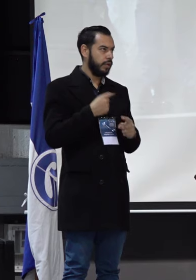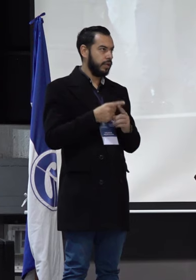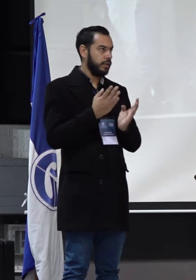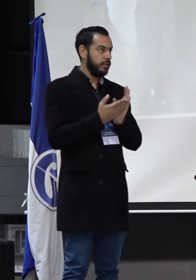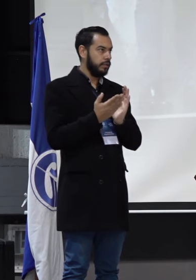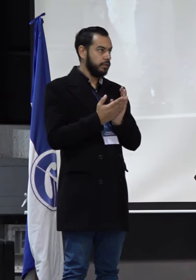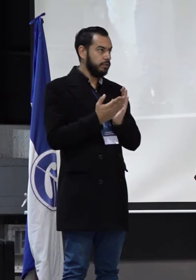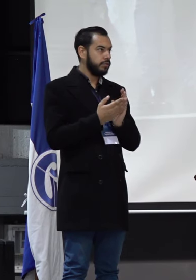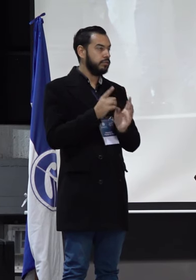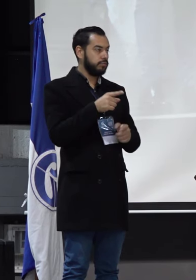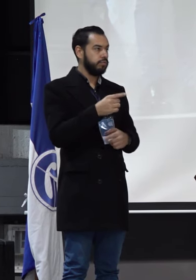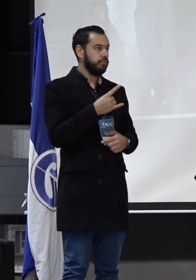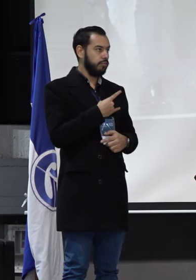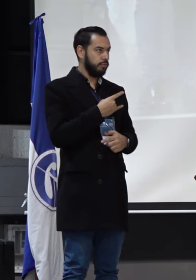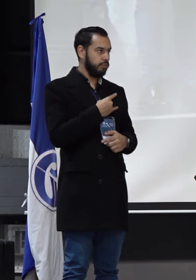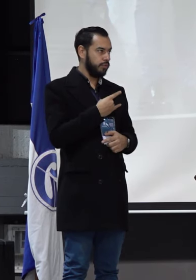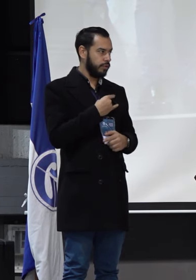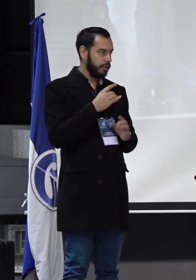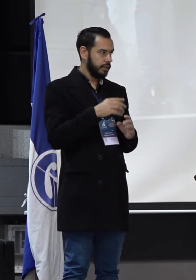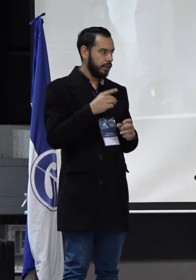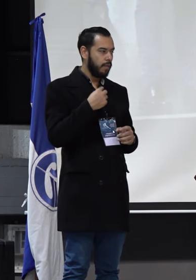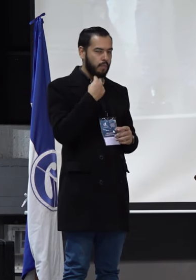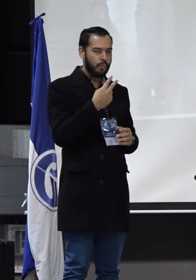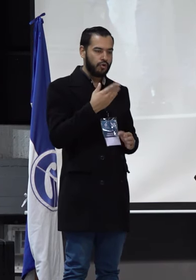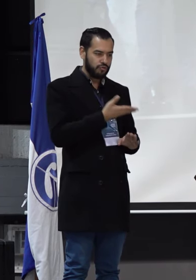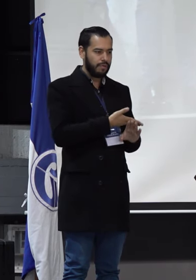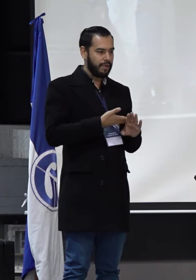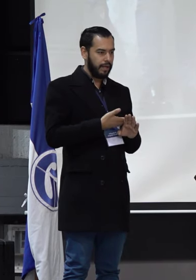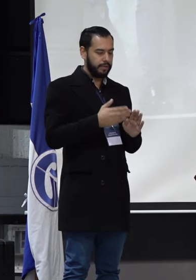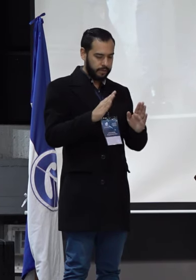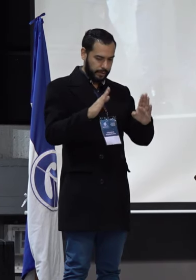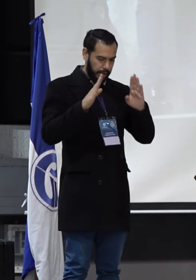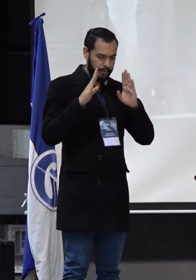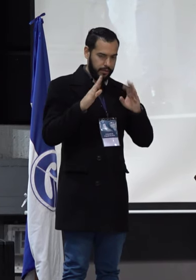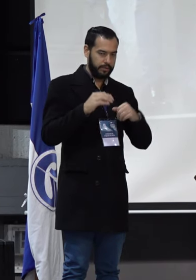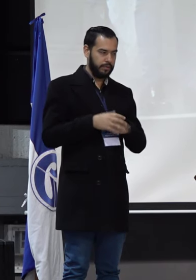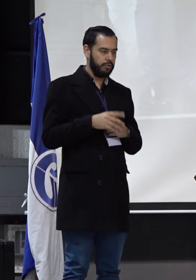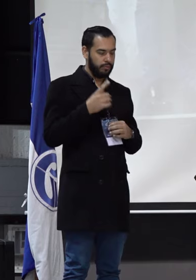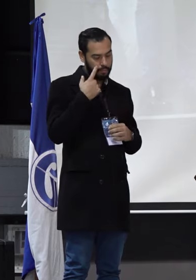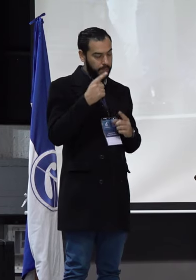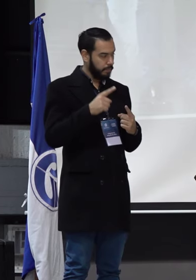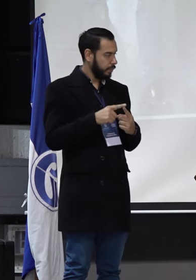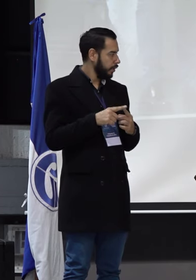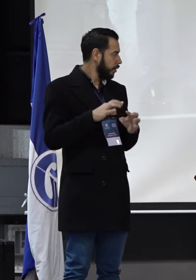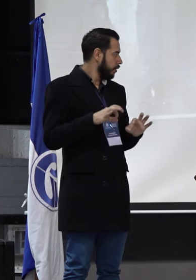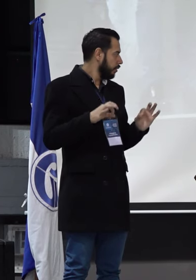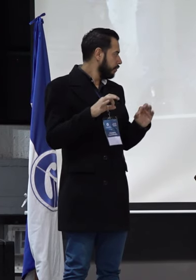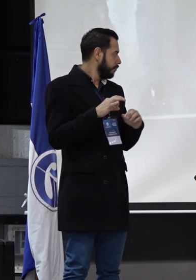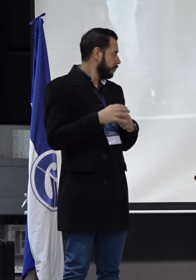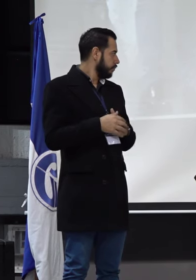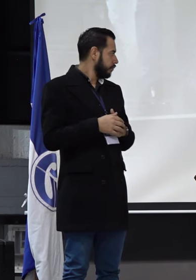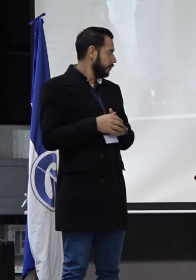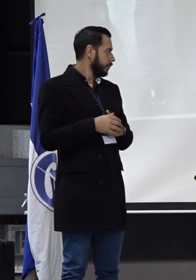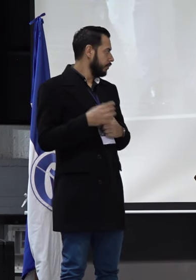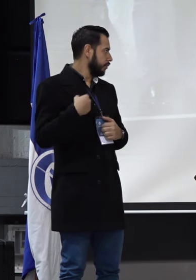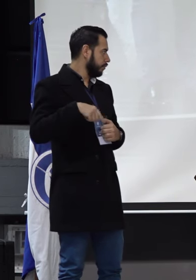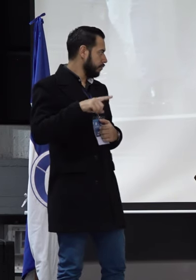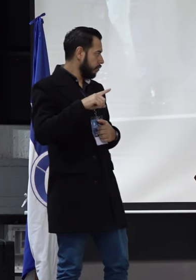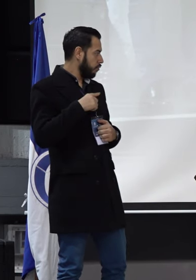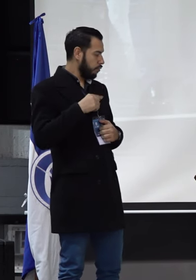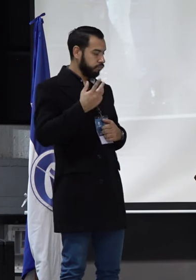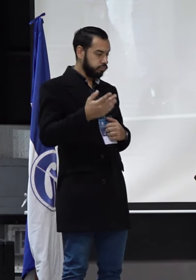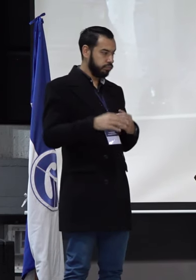universidad tiene que garantizar que se escuche esa voz. Es una primera cosa que para nosotros es importante. Nosotros hemos basado